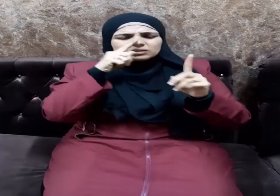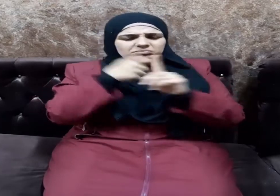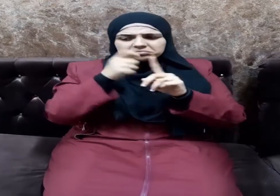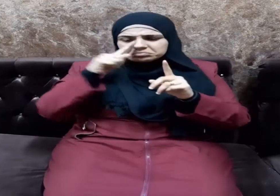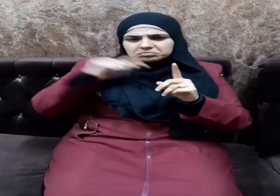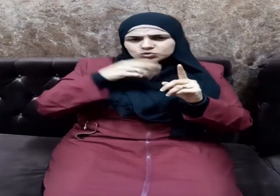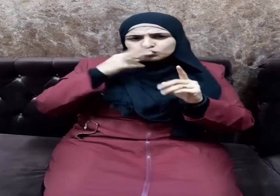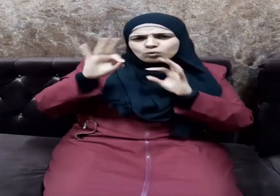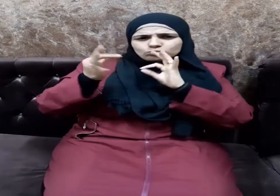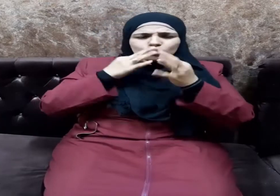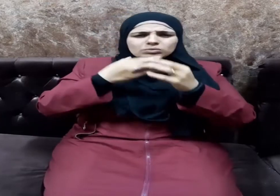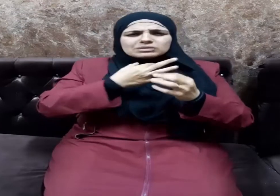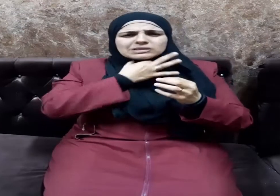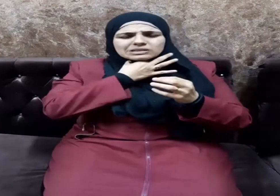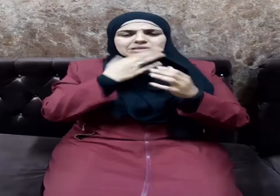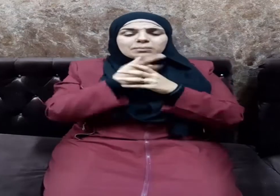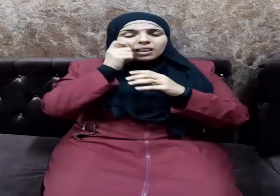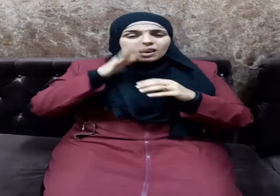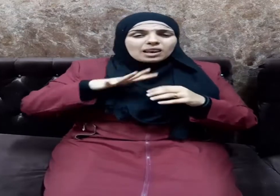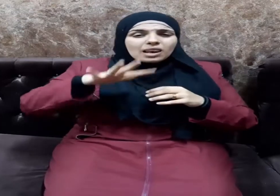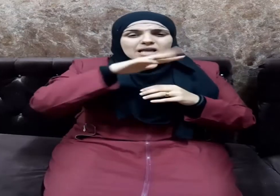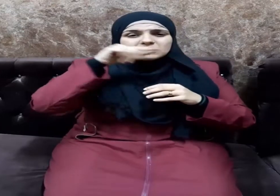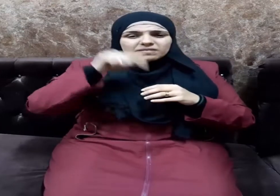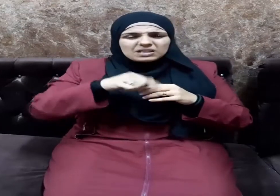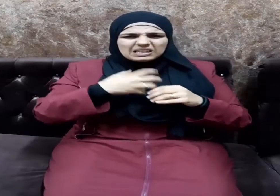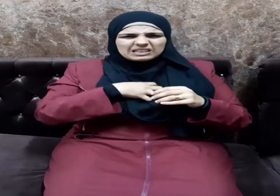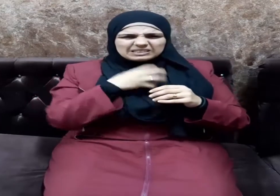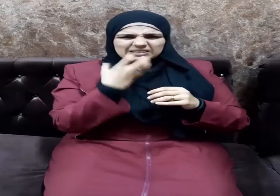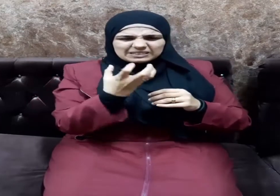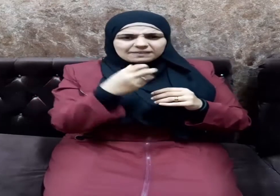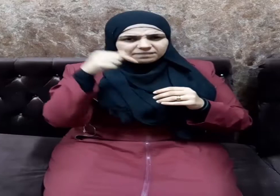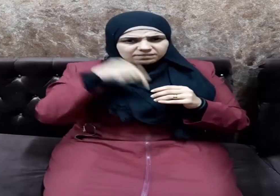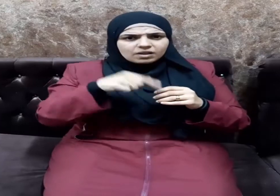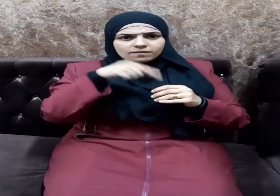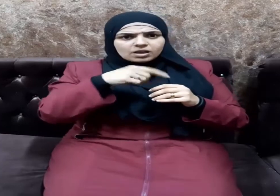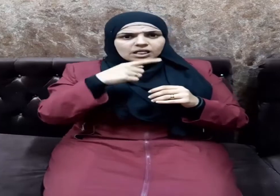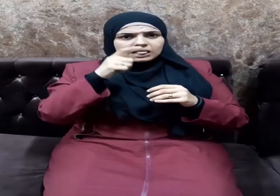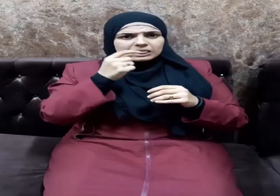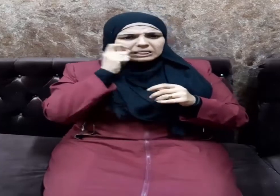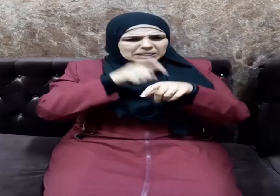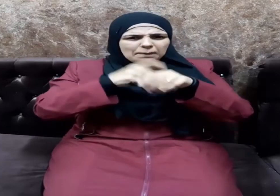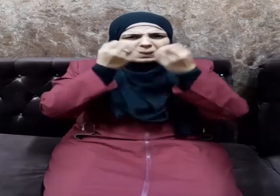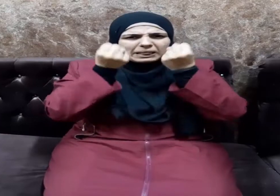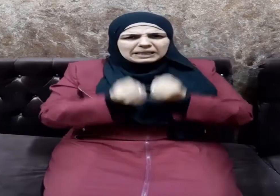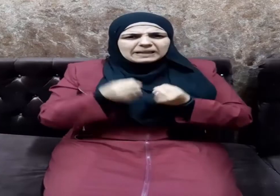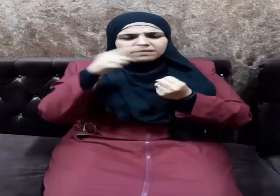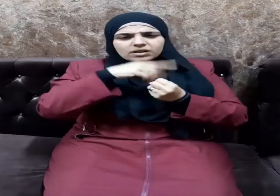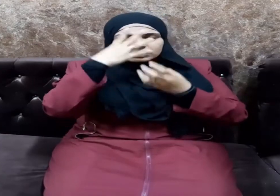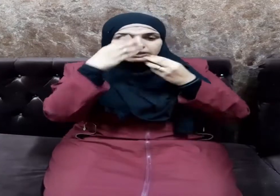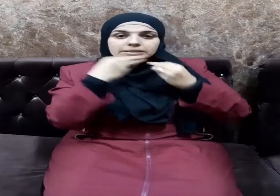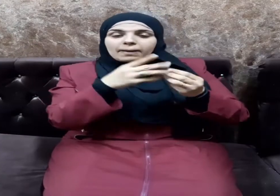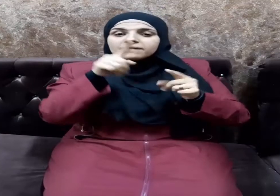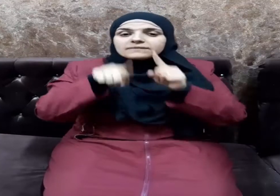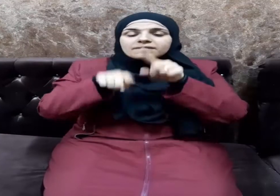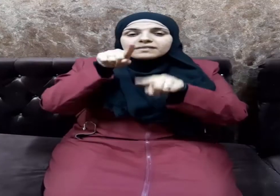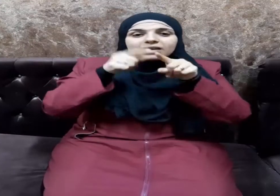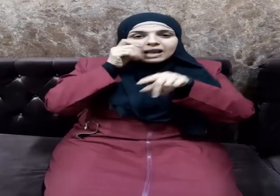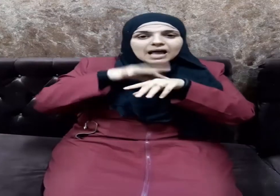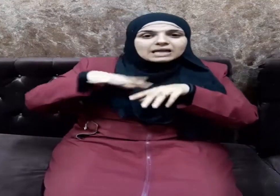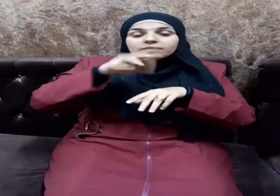غيره لأن الناس منهم الجافي ومنهم الغليظ ومنهم السمح ومنهم القوي